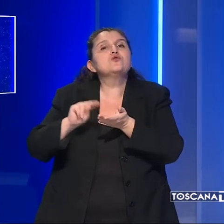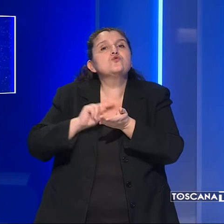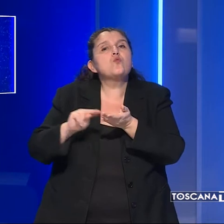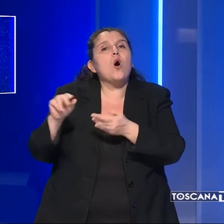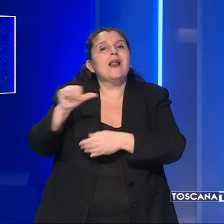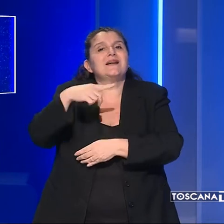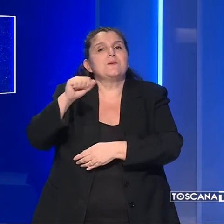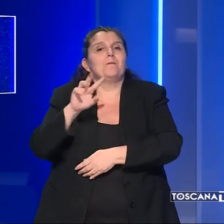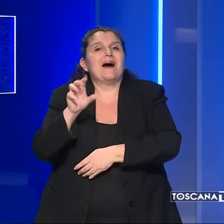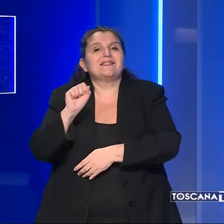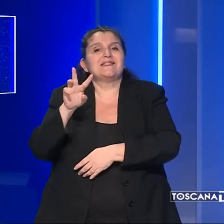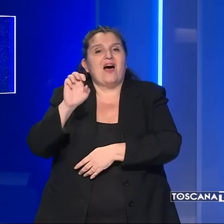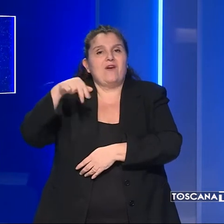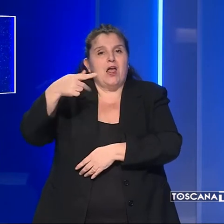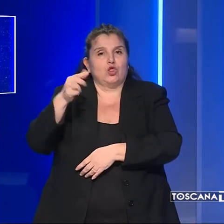Spazzavento.